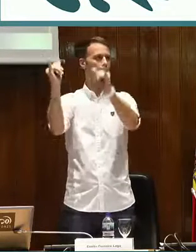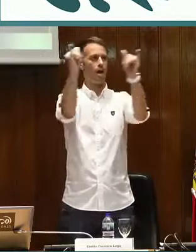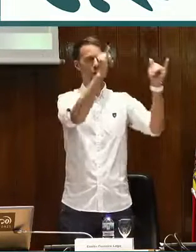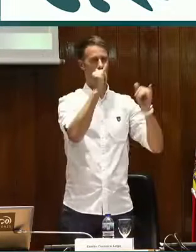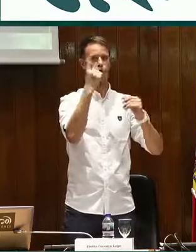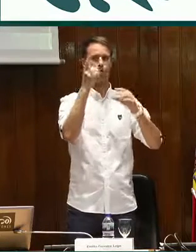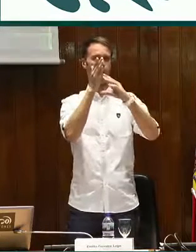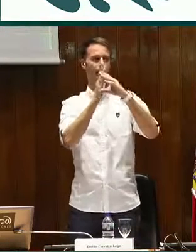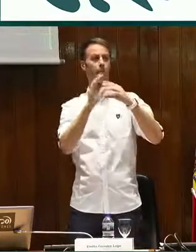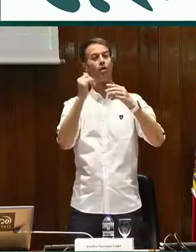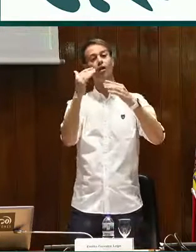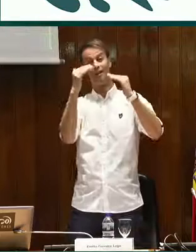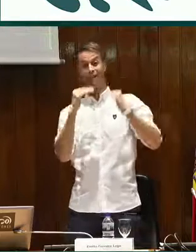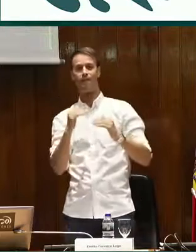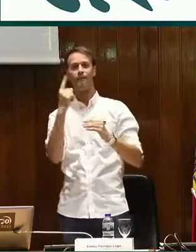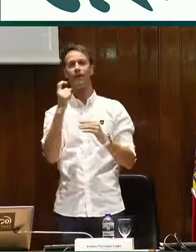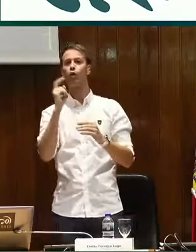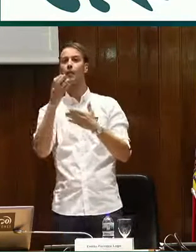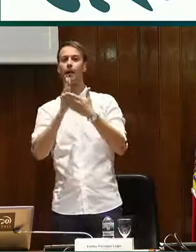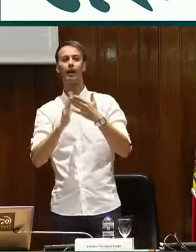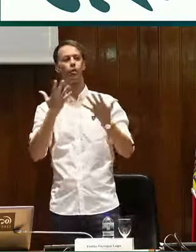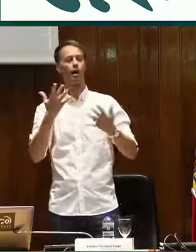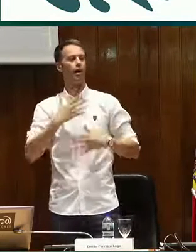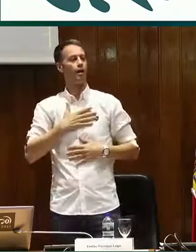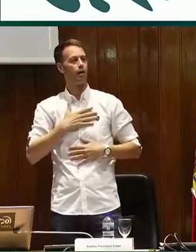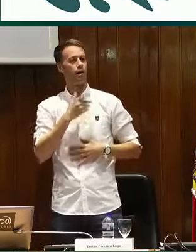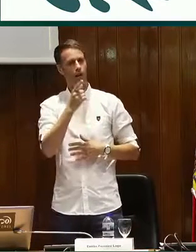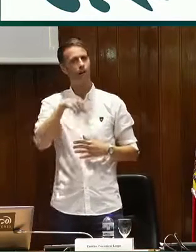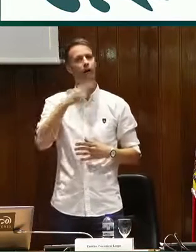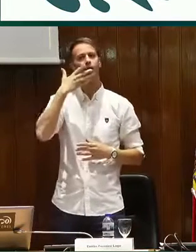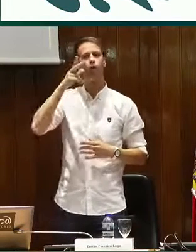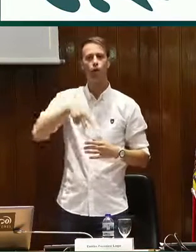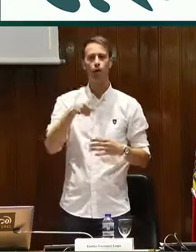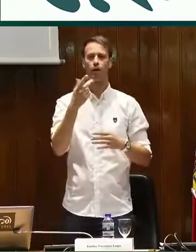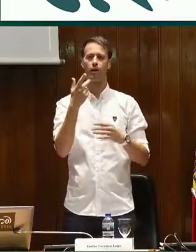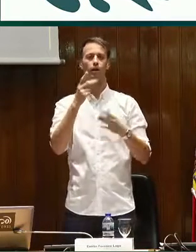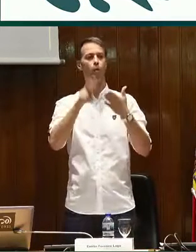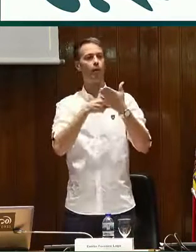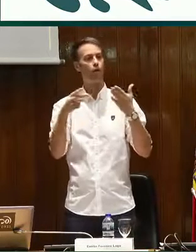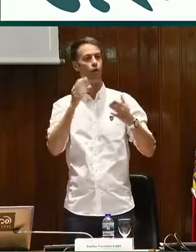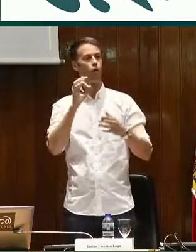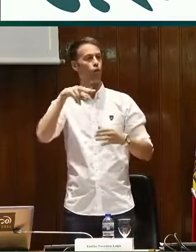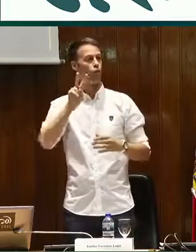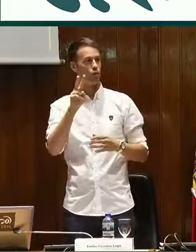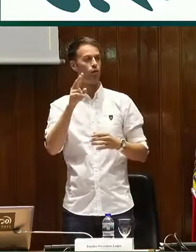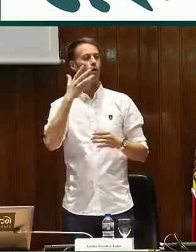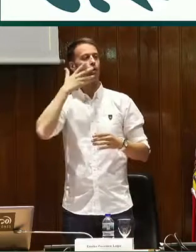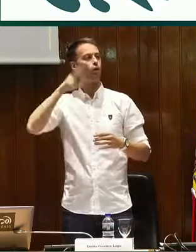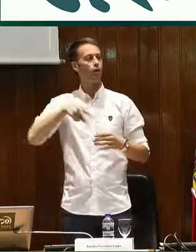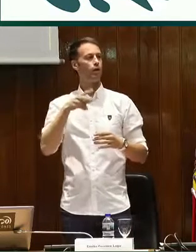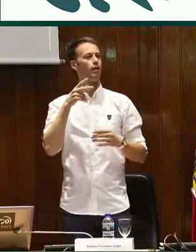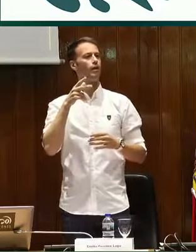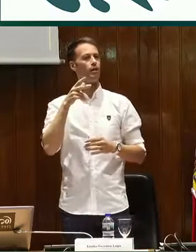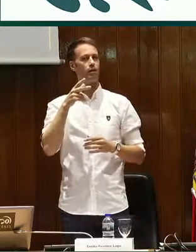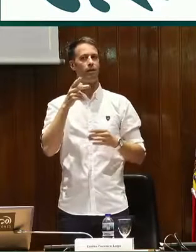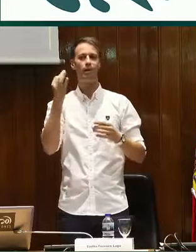una parte de lo que hay. Pero falta la otra parte, y es que también se debe reconocer, en la Convención de